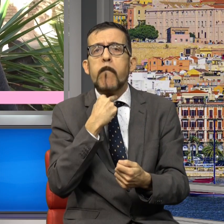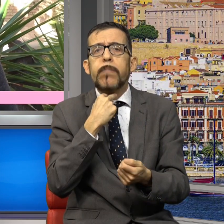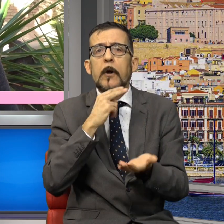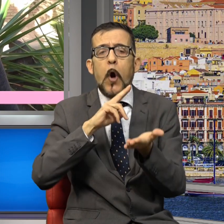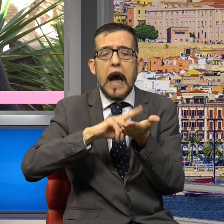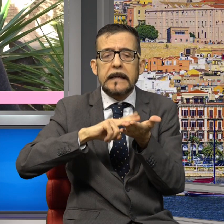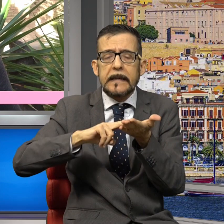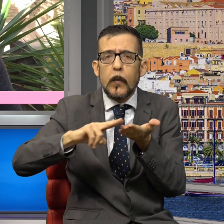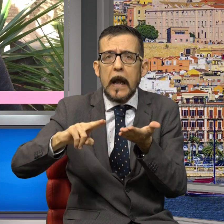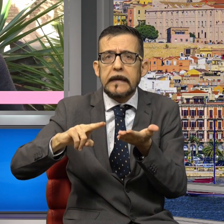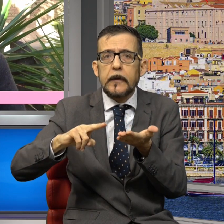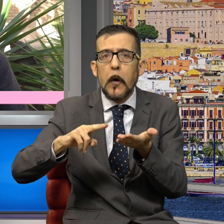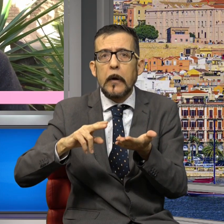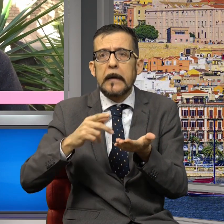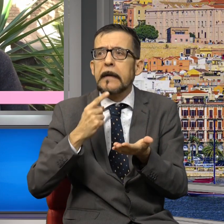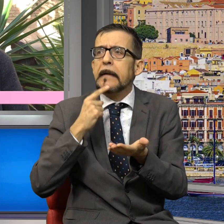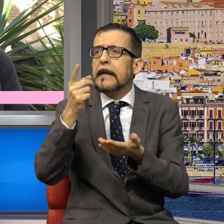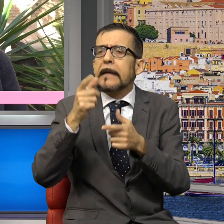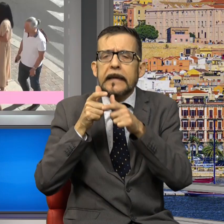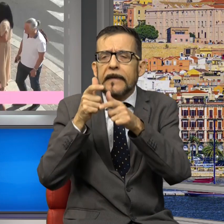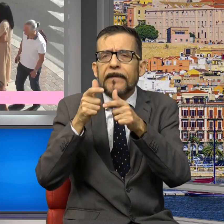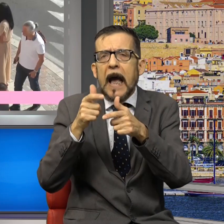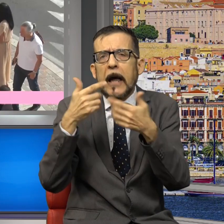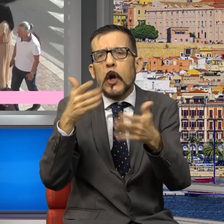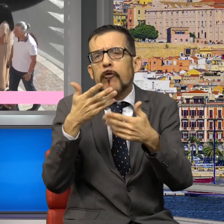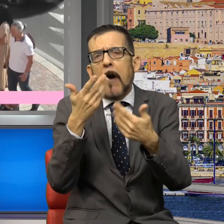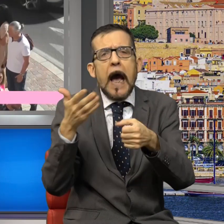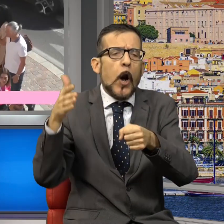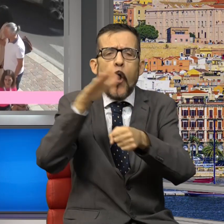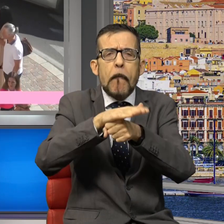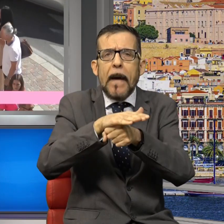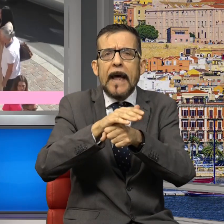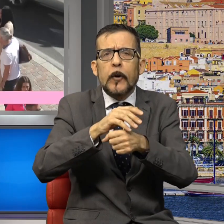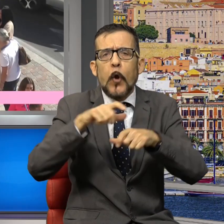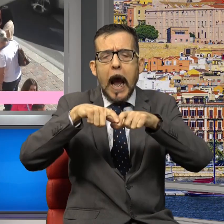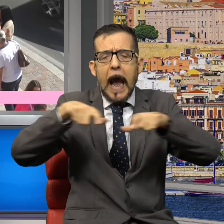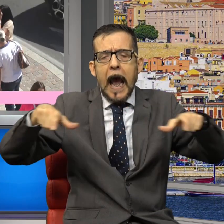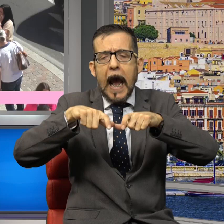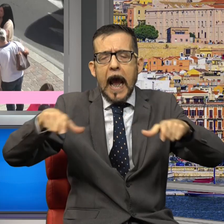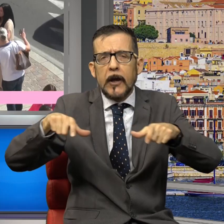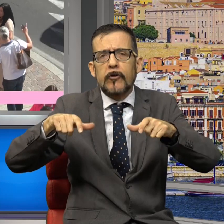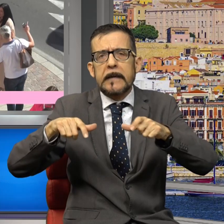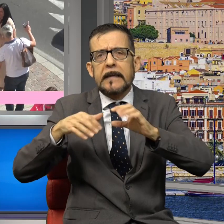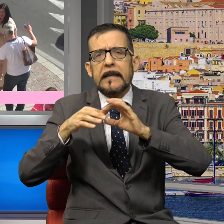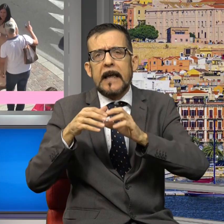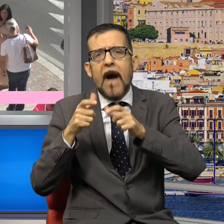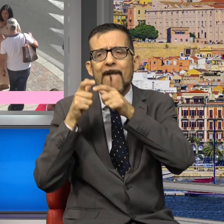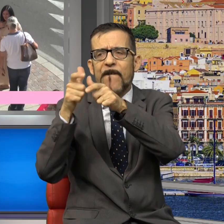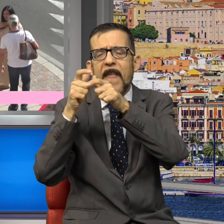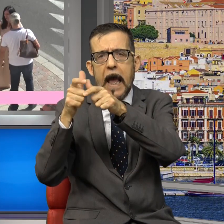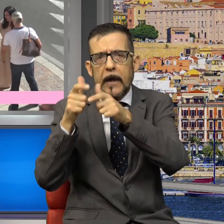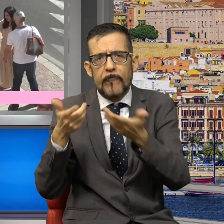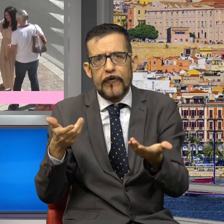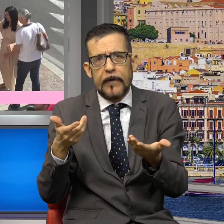cosa assurda, perché di solito chi viaggia ha una copertura assicurativa dell'agenzia di viaggi. Un altro dei